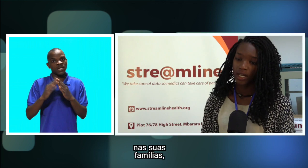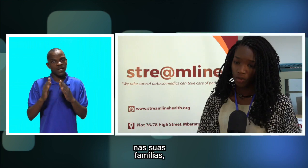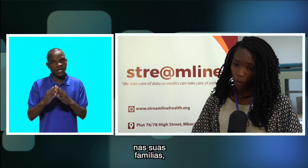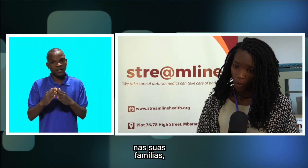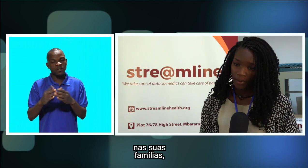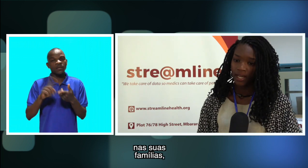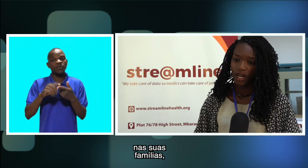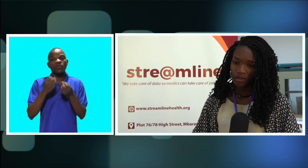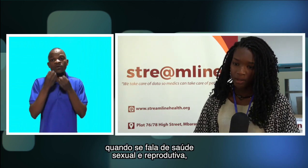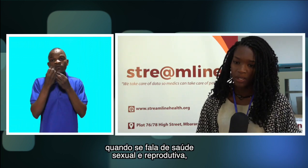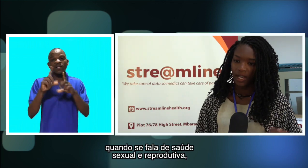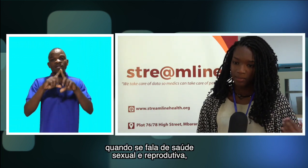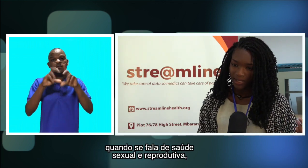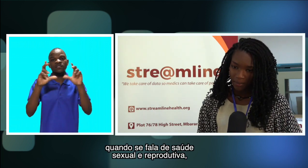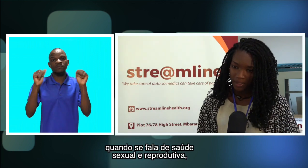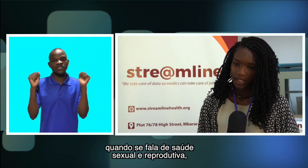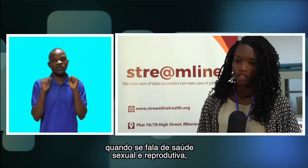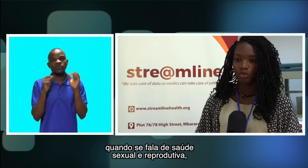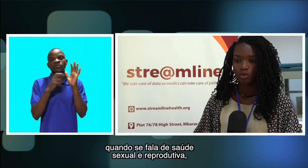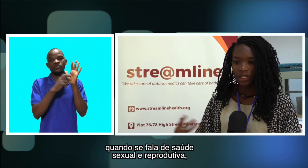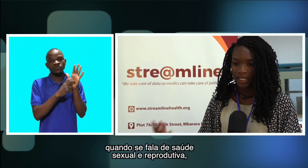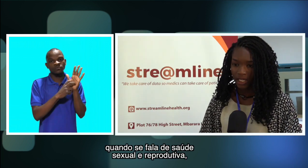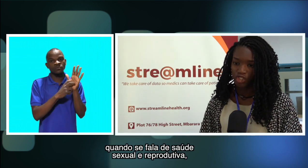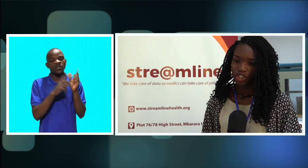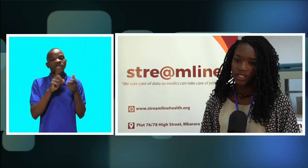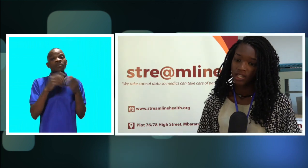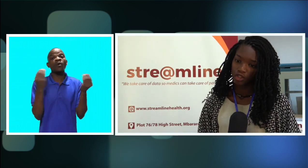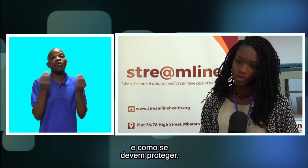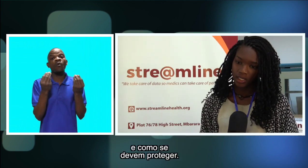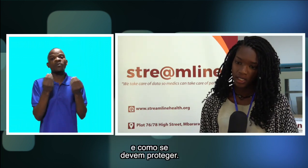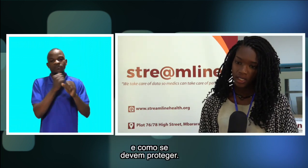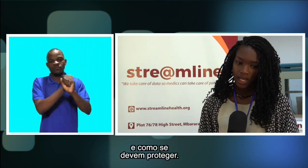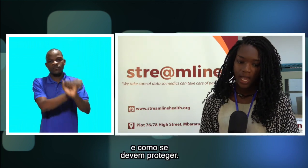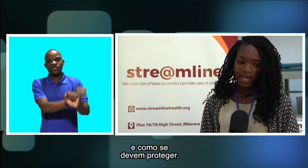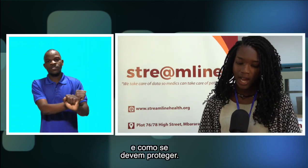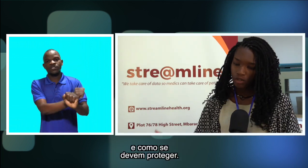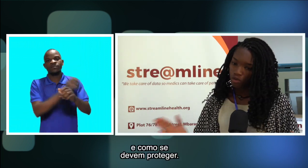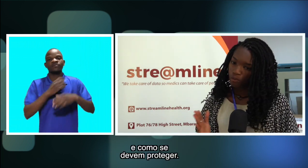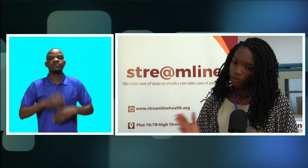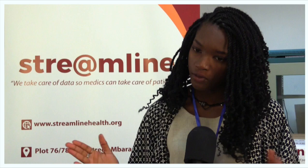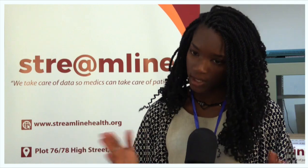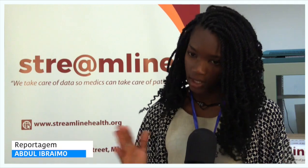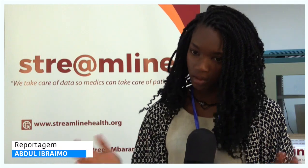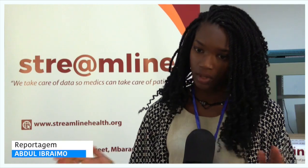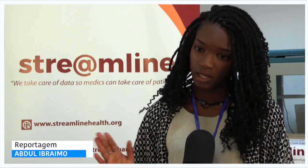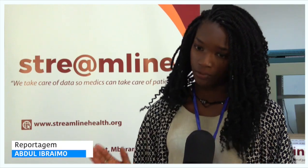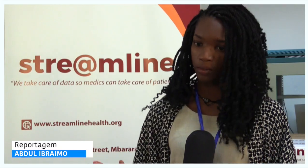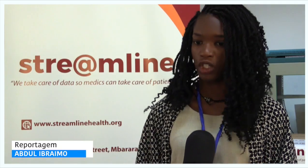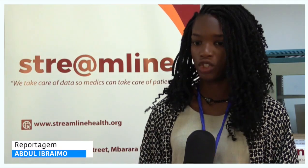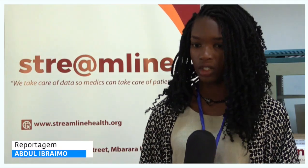suas casas Quando se fala de saúde sexual e reprodutiva E como elas devem proteger-se